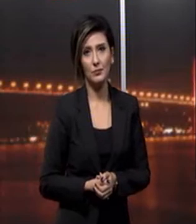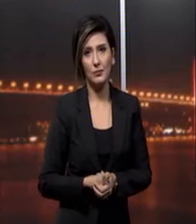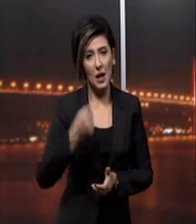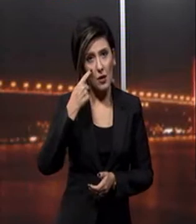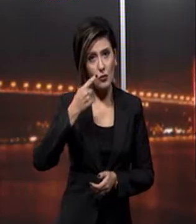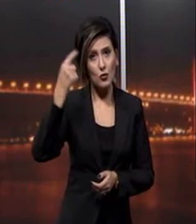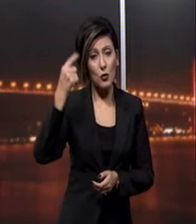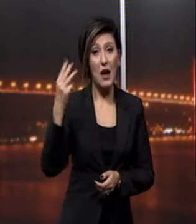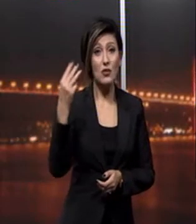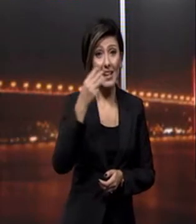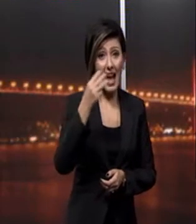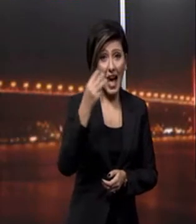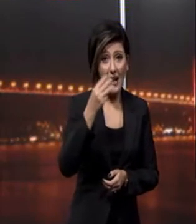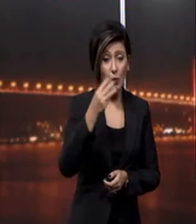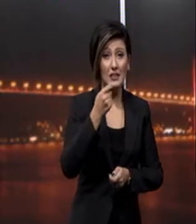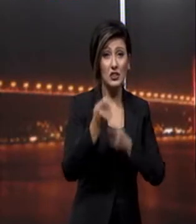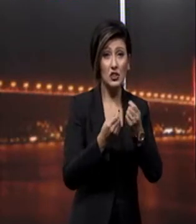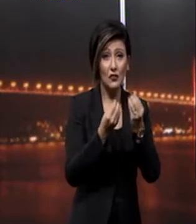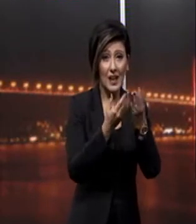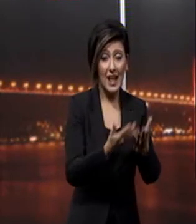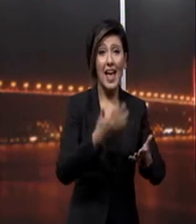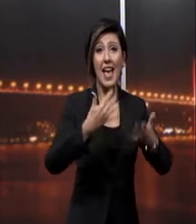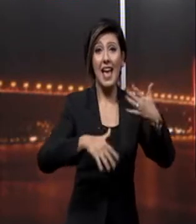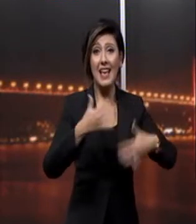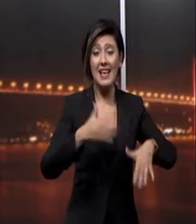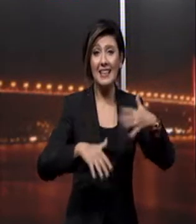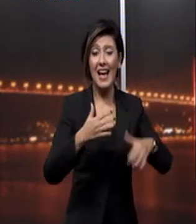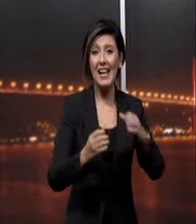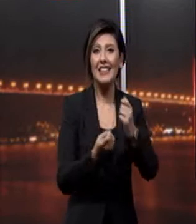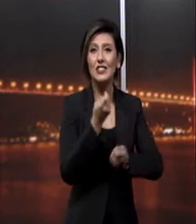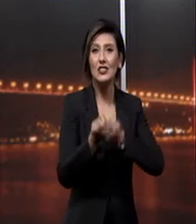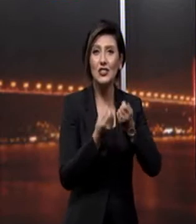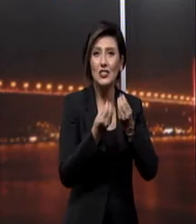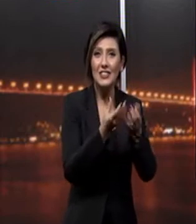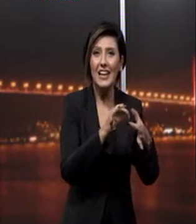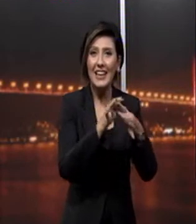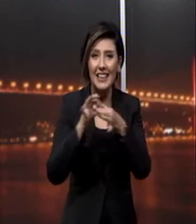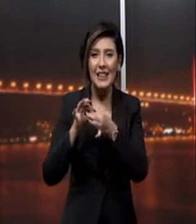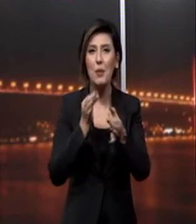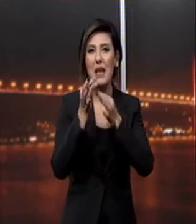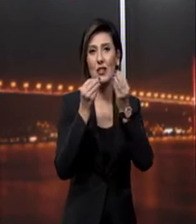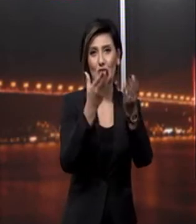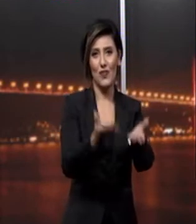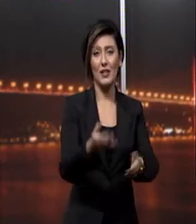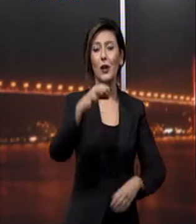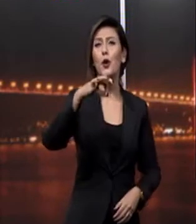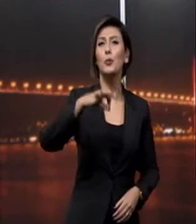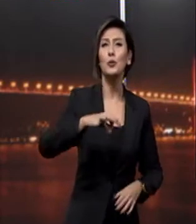Cumhurbaşkanı Recep Tayyip Erdoğan İşverenlere engelli istihdamıyla ilgili mesajlar verdi Bugünün